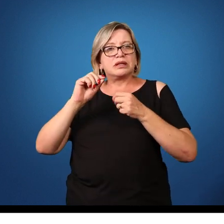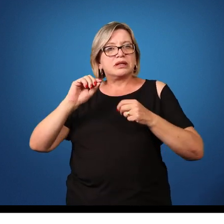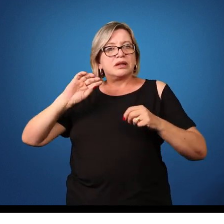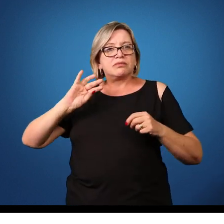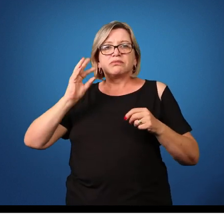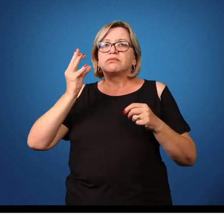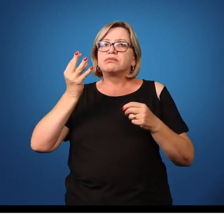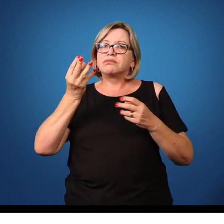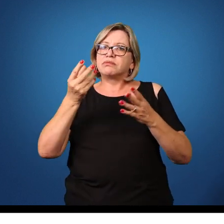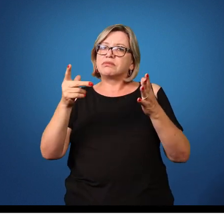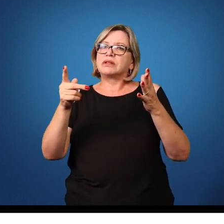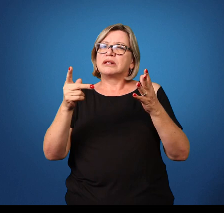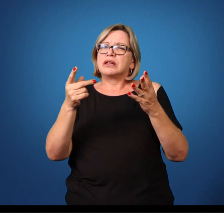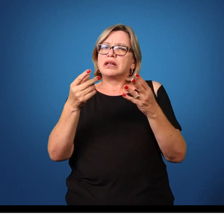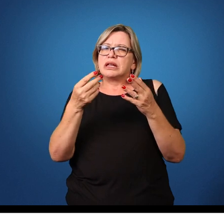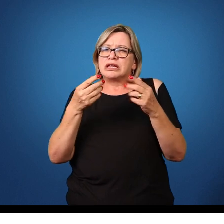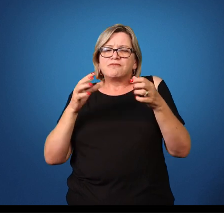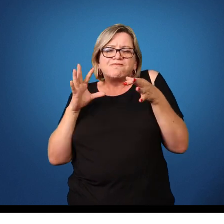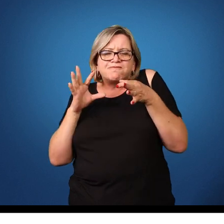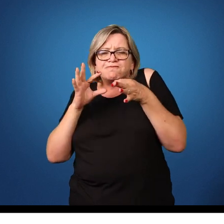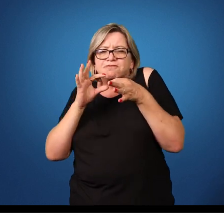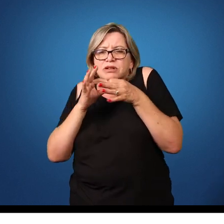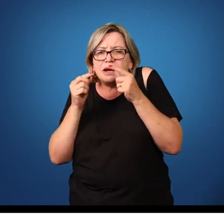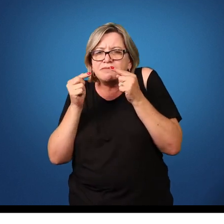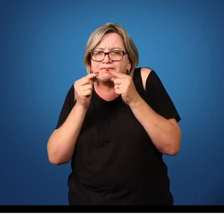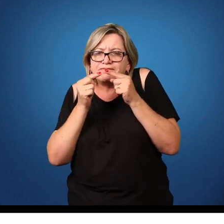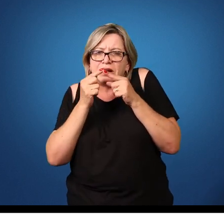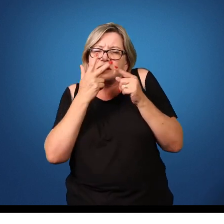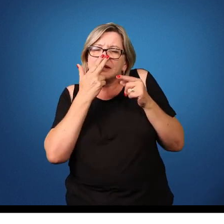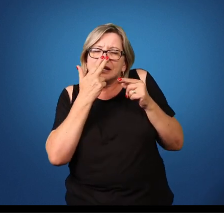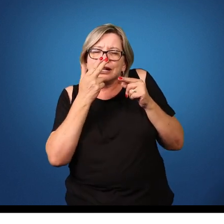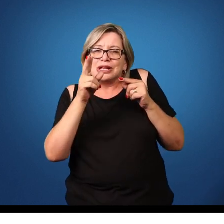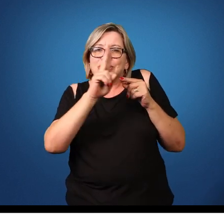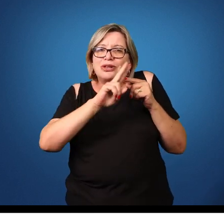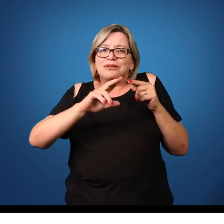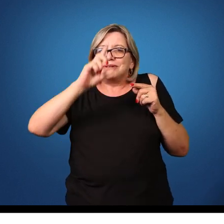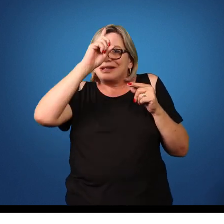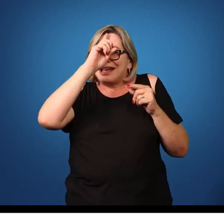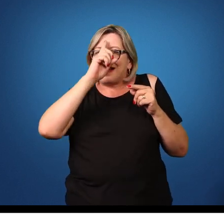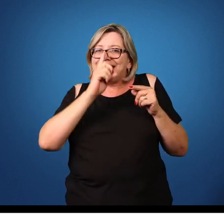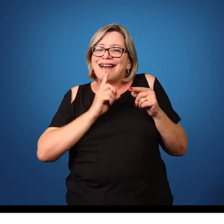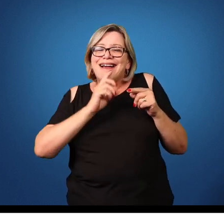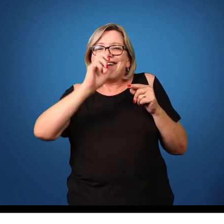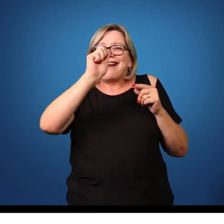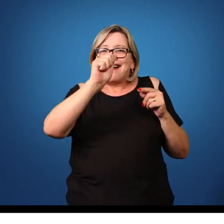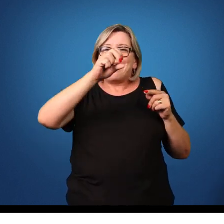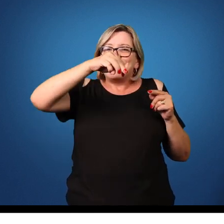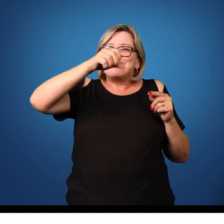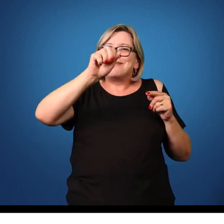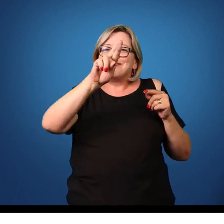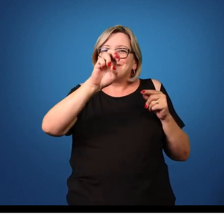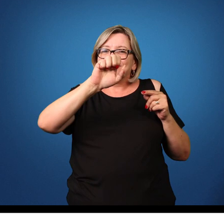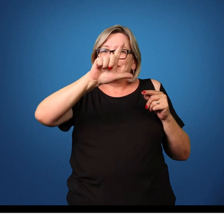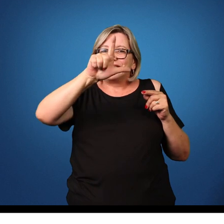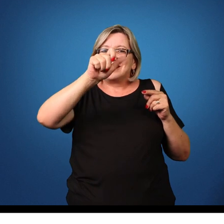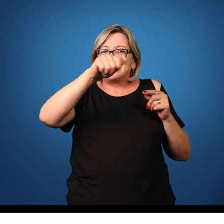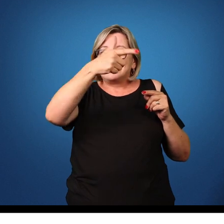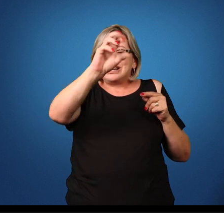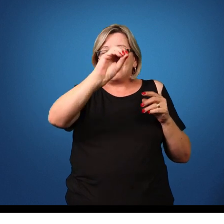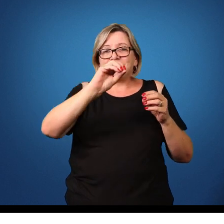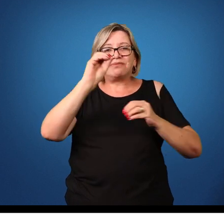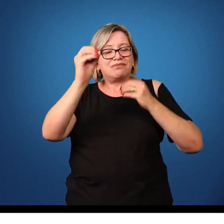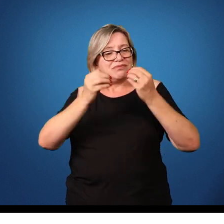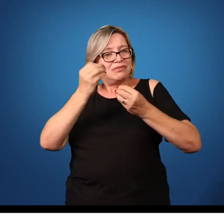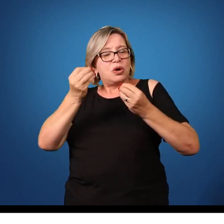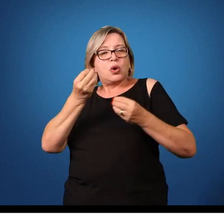doenças muito correlatas, né? Ou, no caso, o amarelão e a necatoriose. Essas doenças, elas são representadas